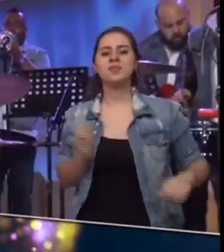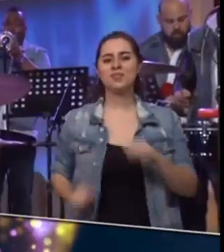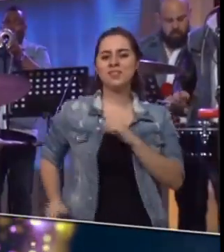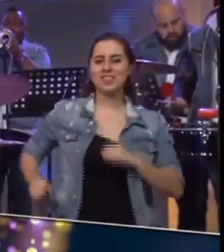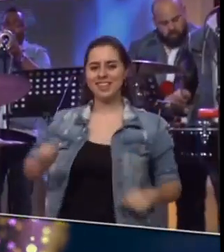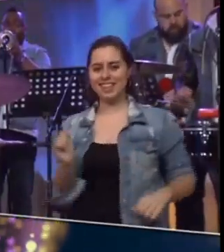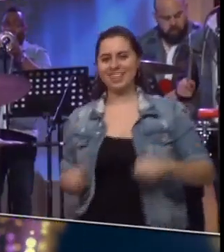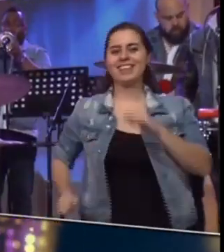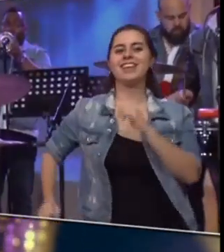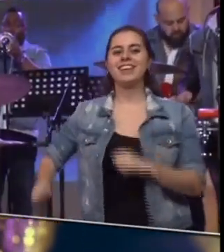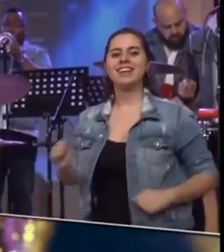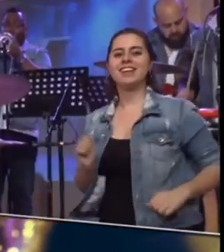¡Qué vacío!